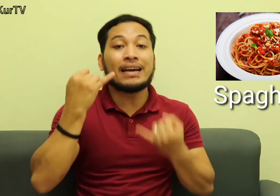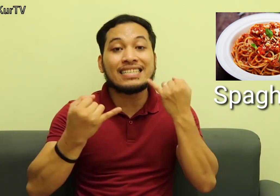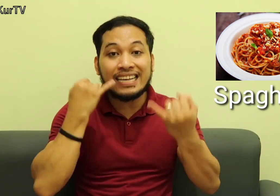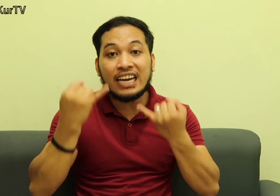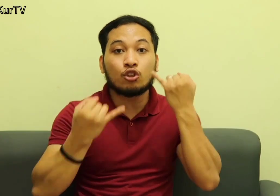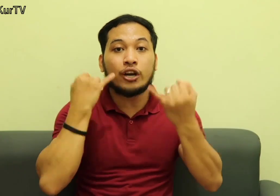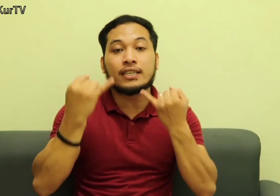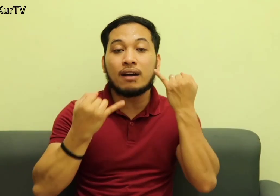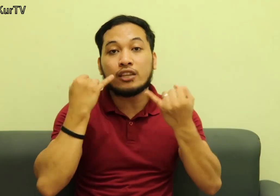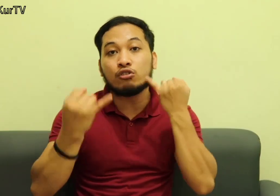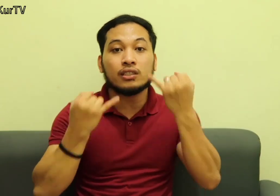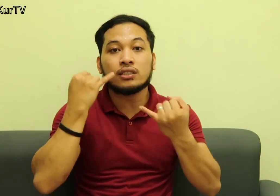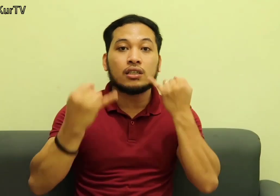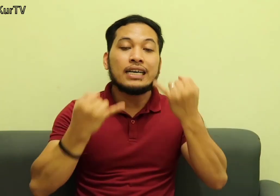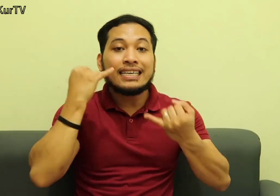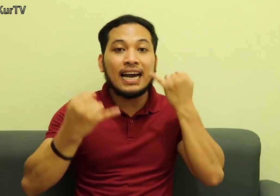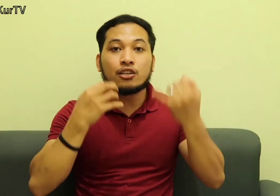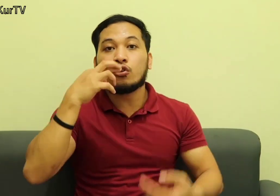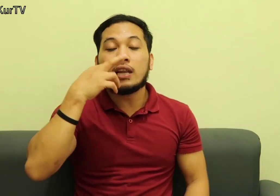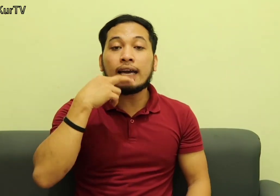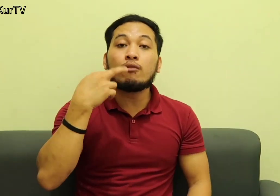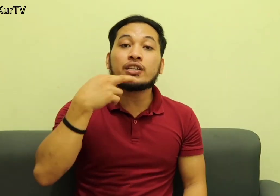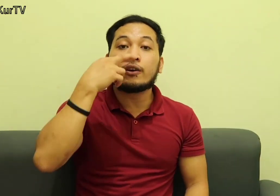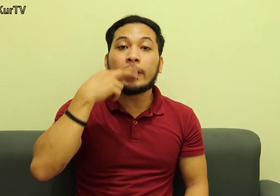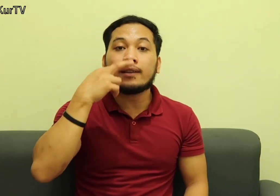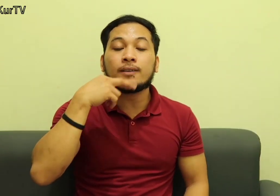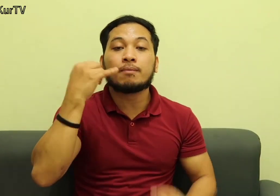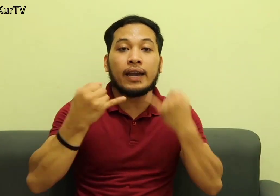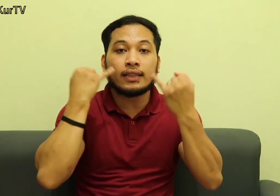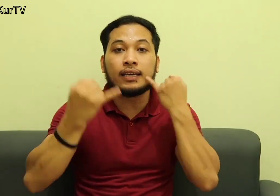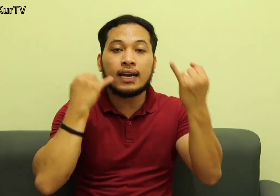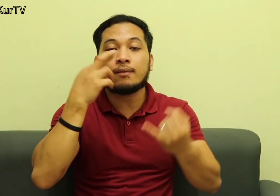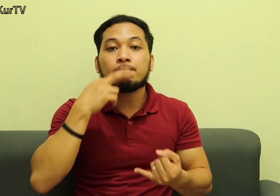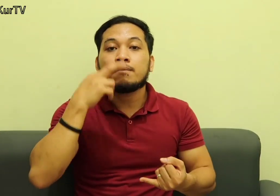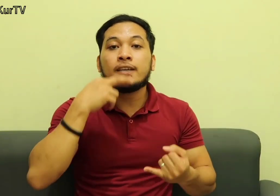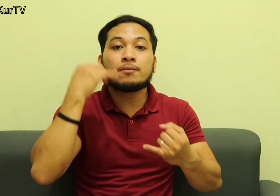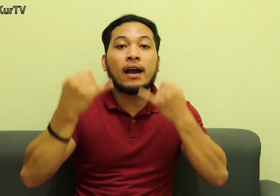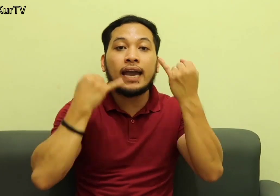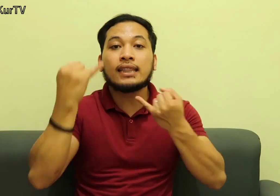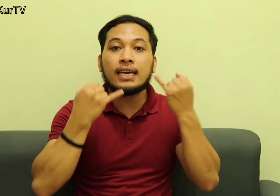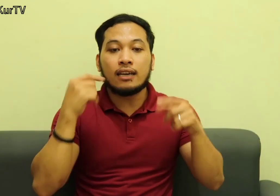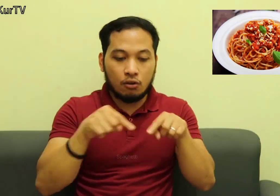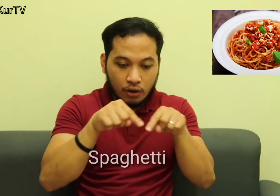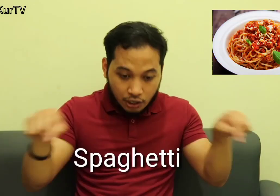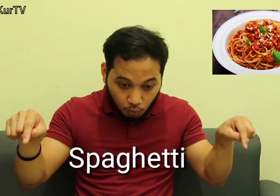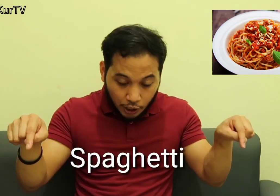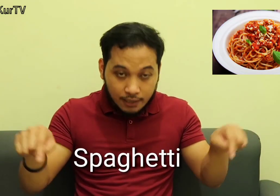pancet Or sa mga noodles Yan So, lalagyan mo lang sya ng red Spaghetti Yan Spaghetti Okay Yung word